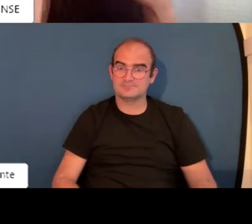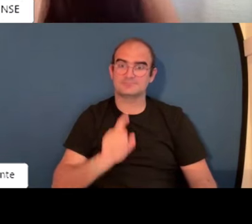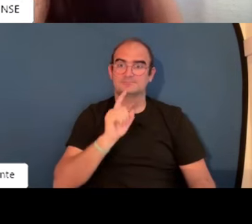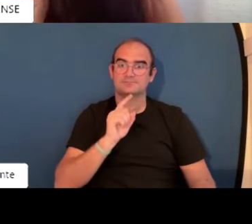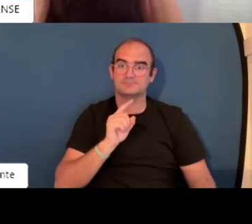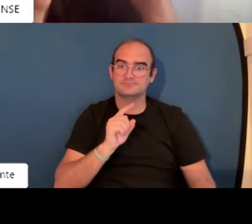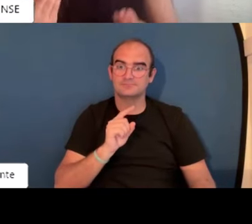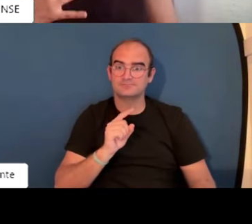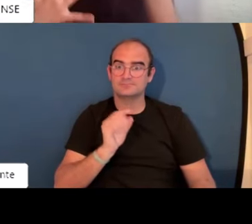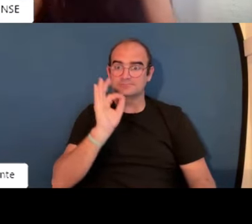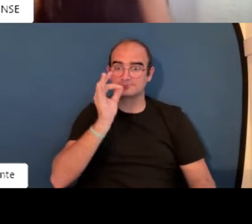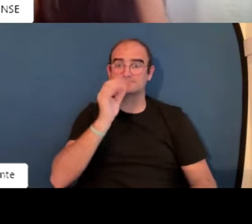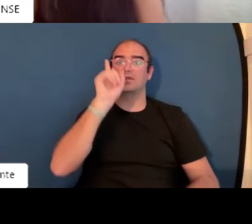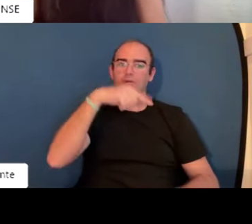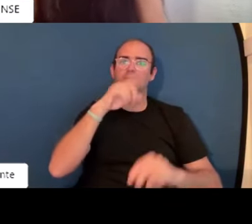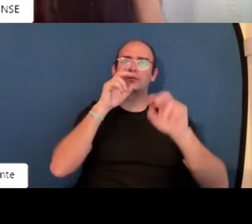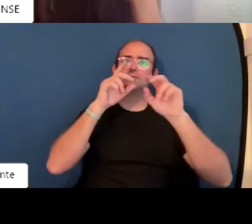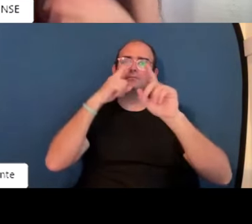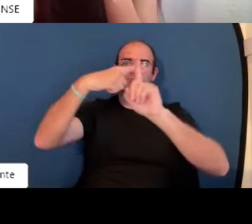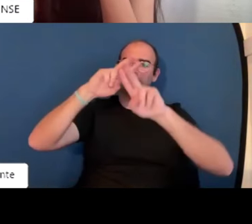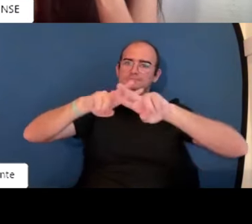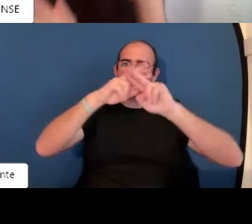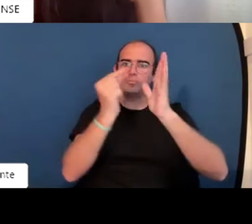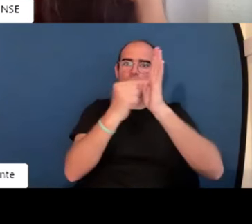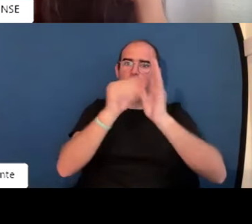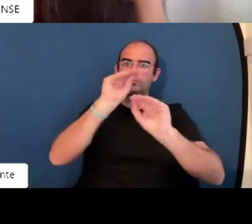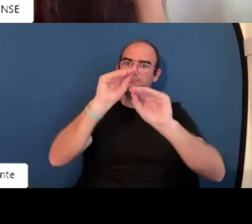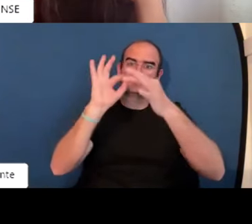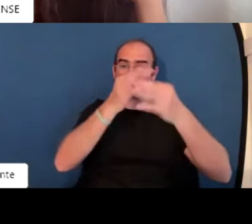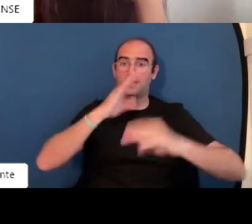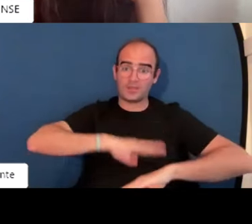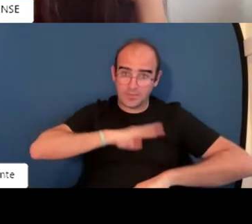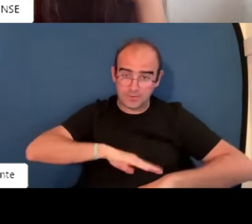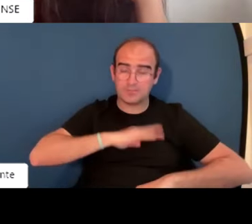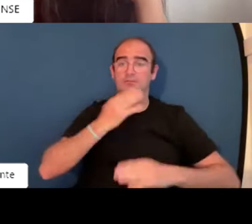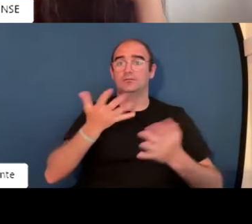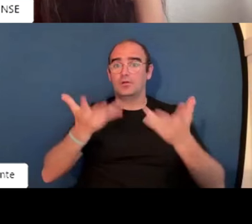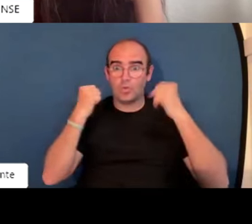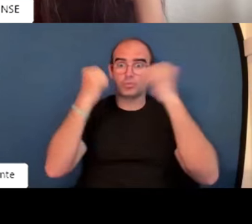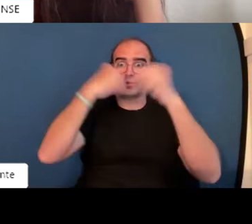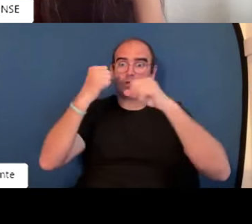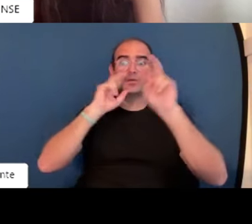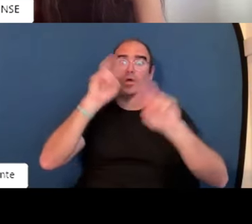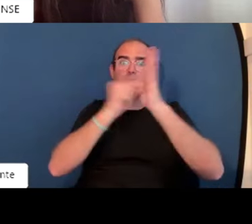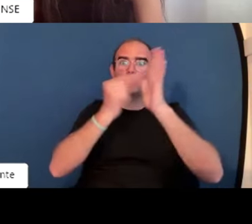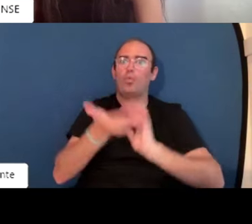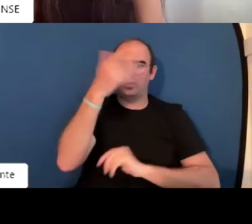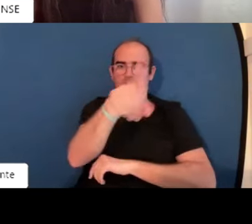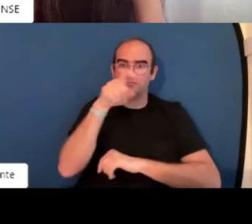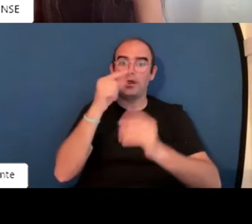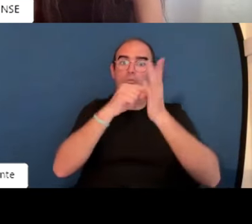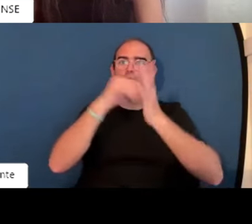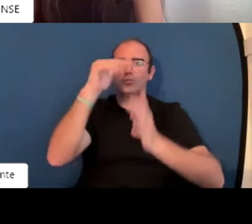os puede afectar en la búsqueda de empleo que estén bien redactados claro es importante